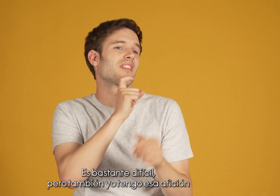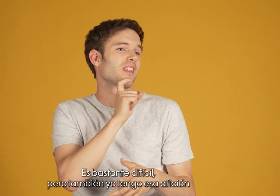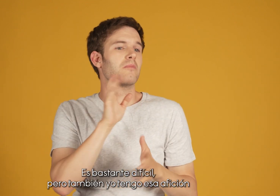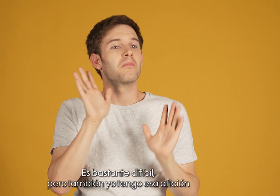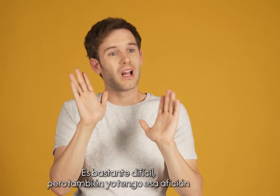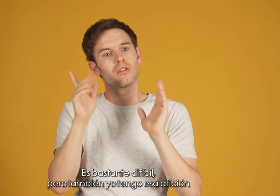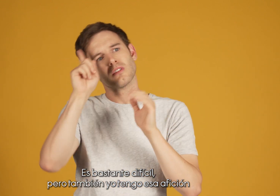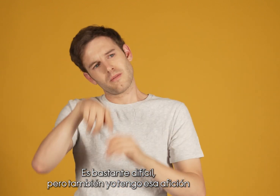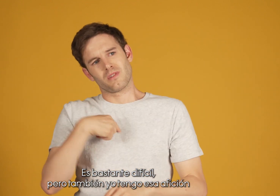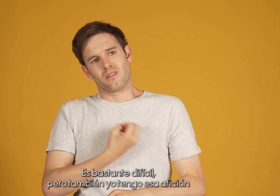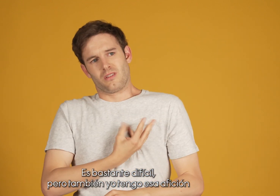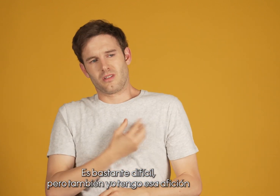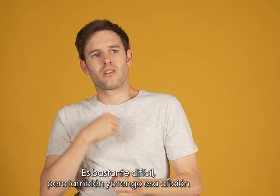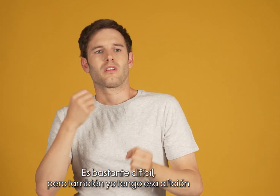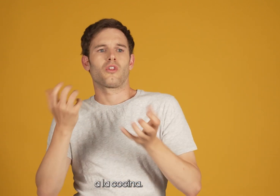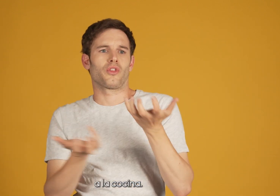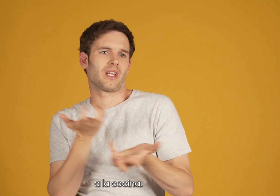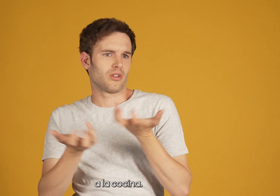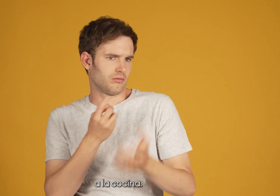también yo tengo esa afición a la cocina.